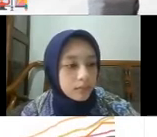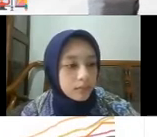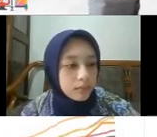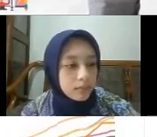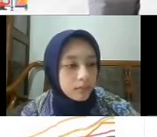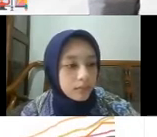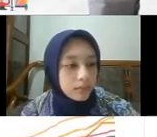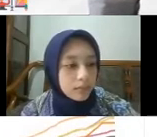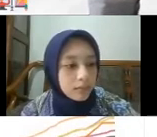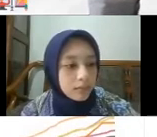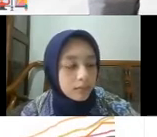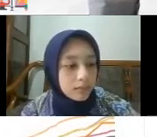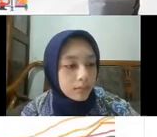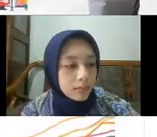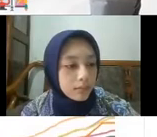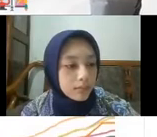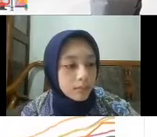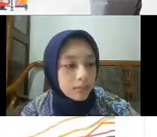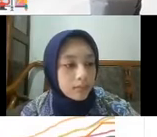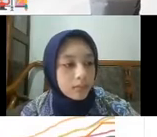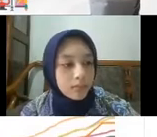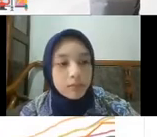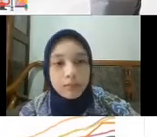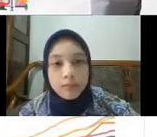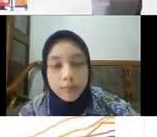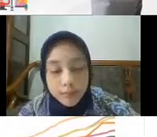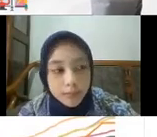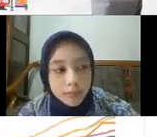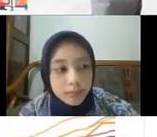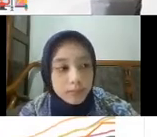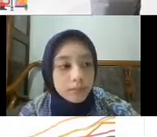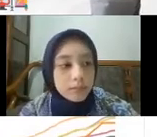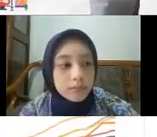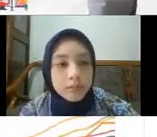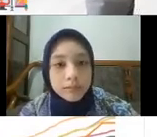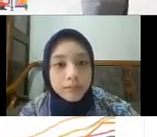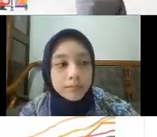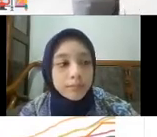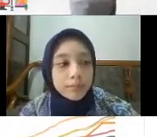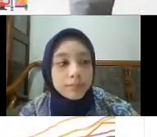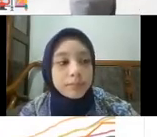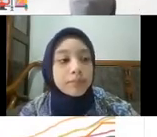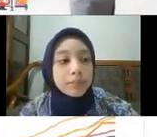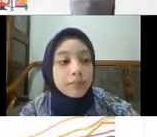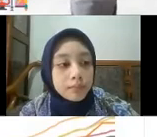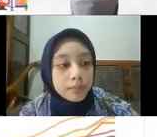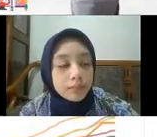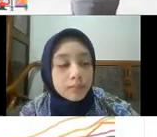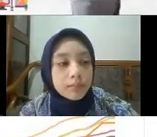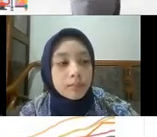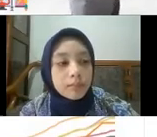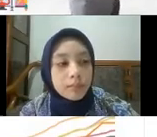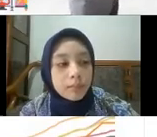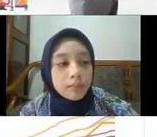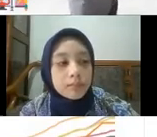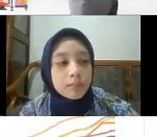Kalau kita lihat data DKI saja Pertanggal 23 Juli ini Penduduk usia di